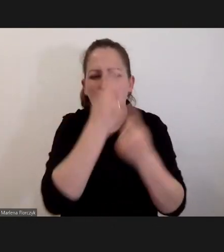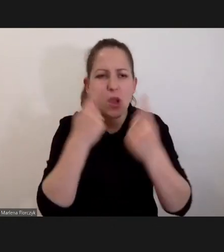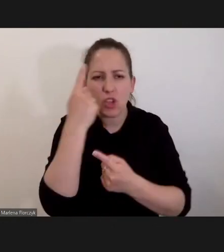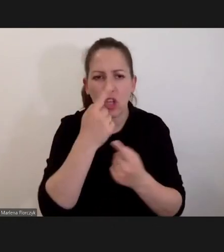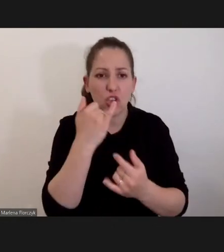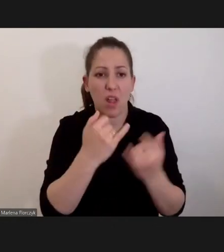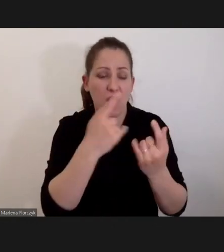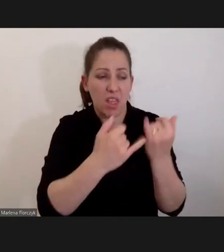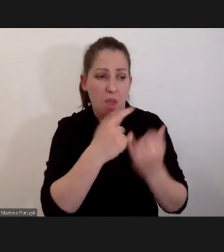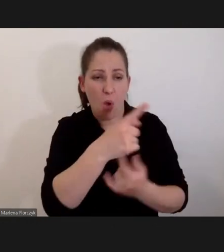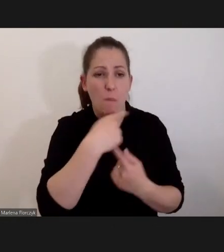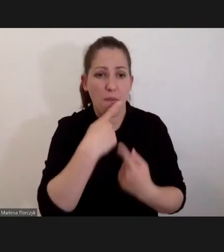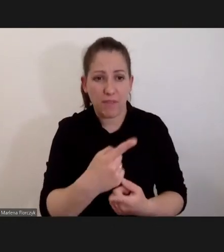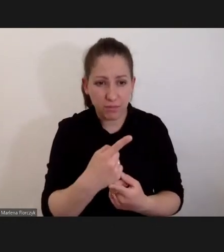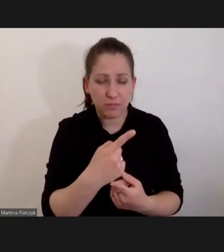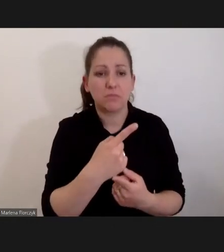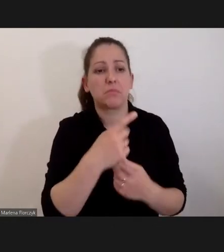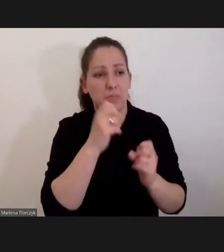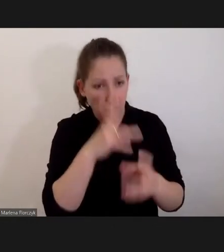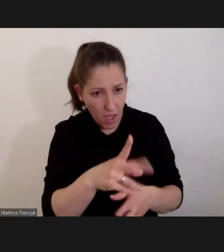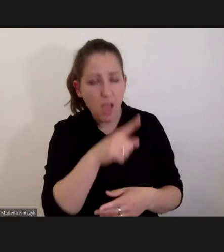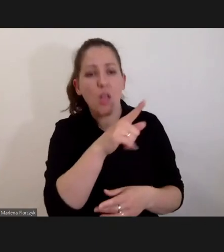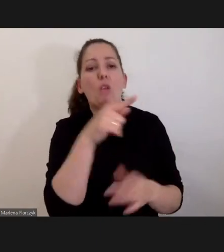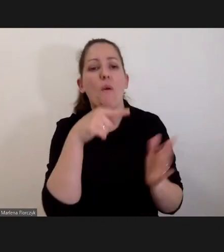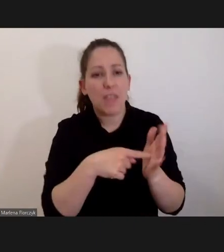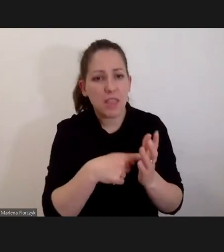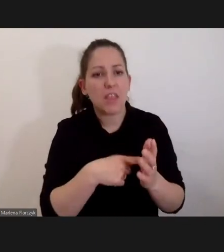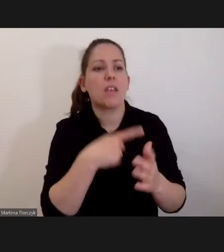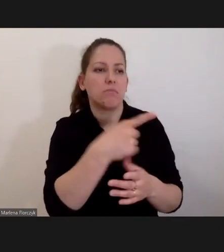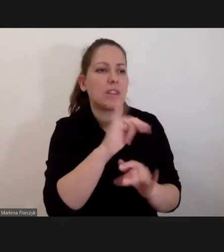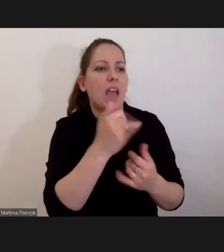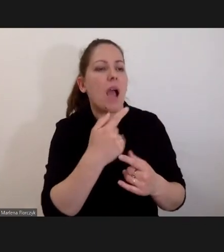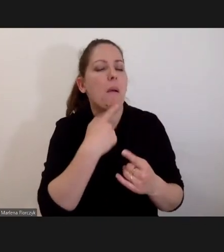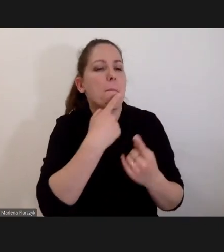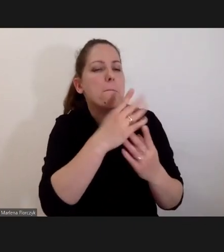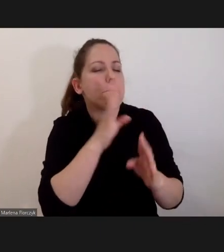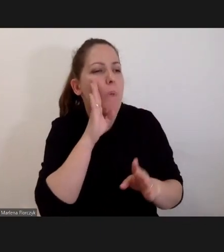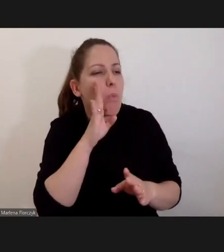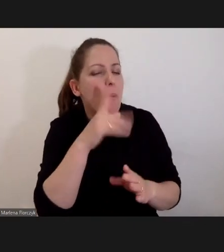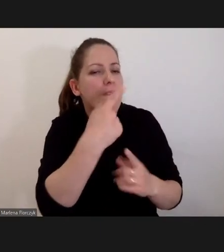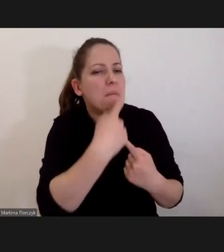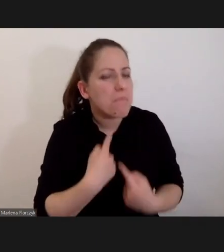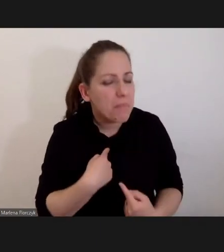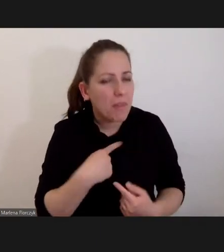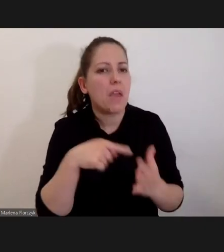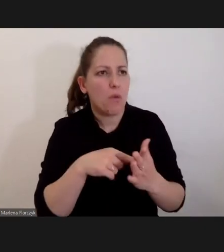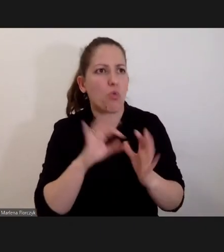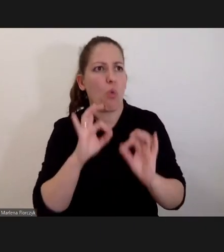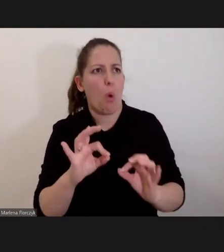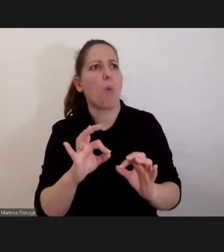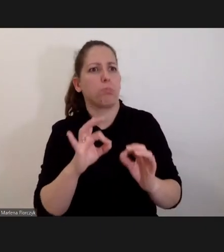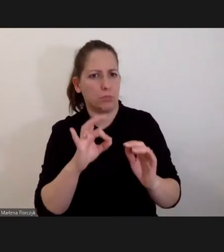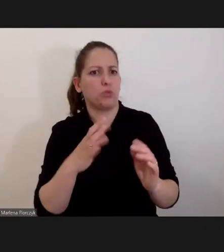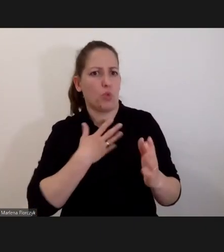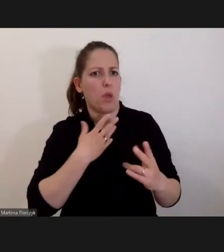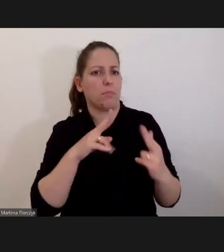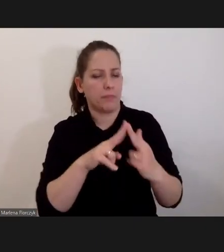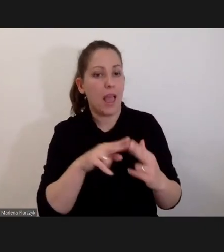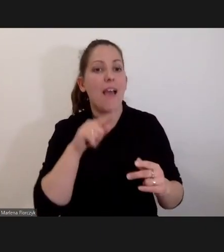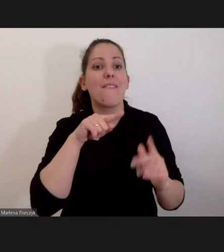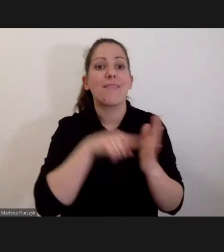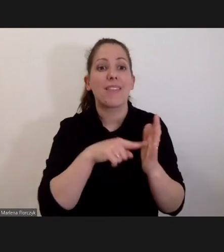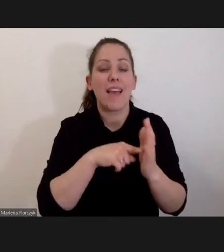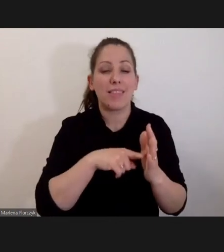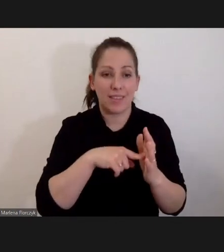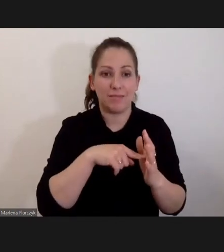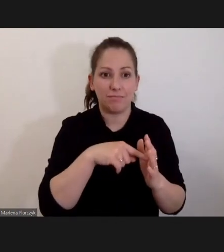powiedzą, że jest A, no to wtedy pojedziemy, tak jak nam podpowiedzą, i jesteśmy po dobrej stronie mocy. Wtedy apelacja